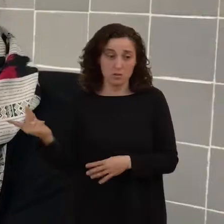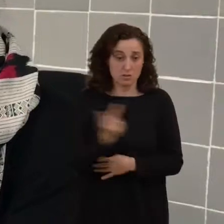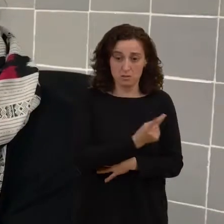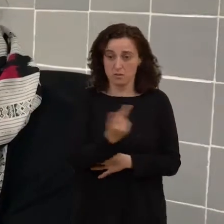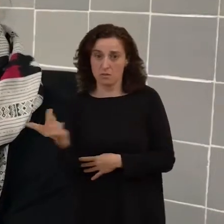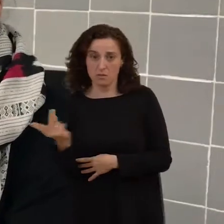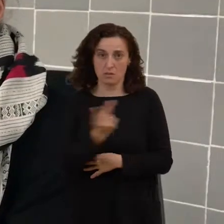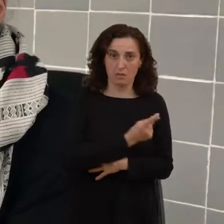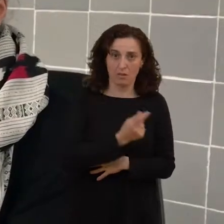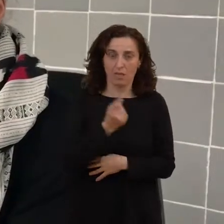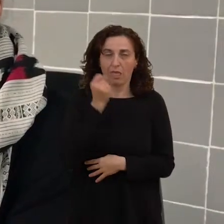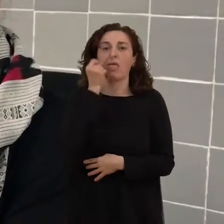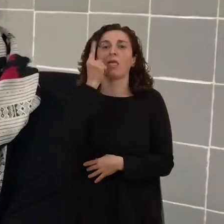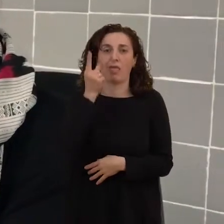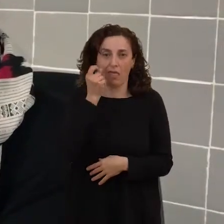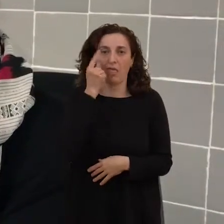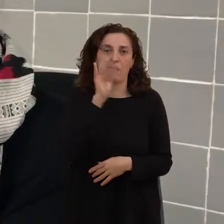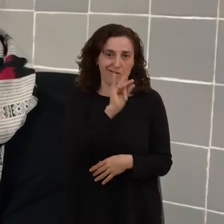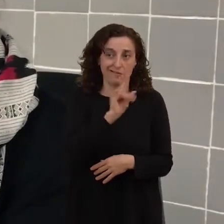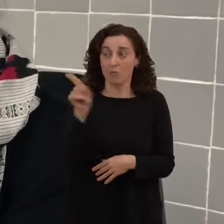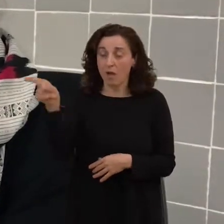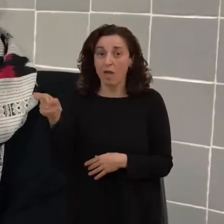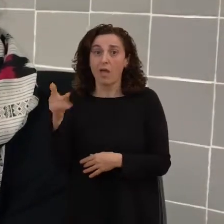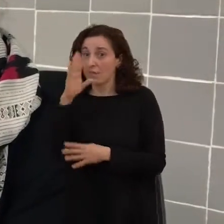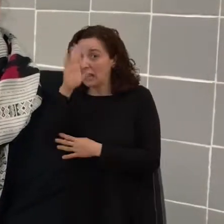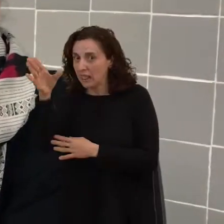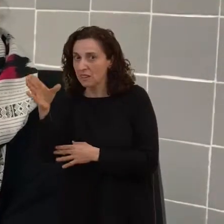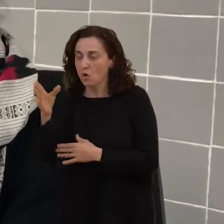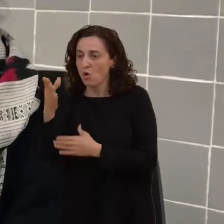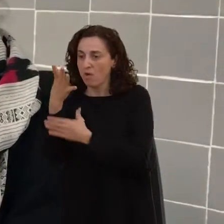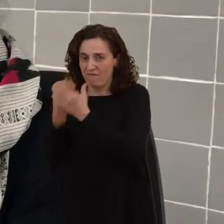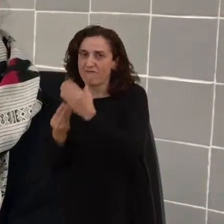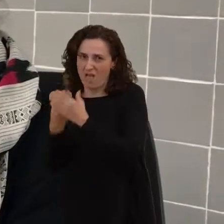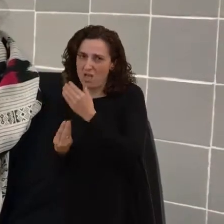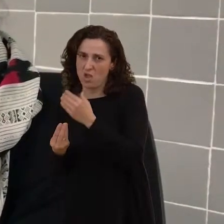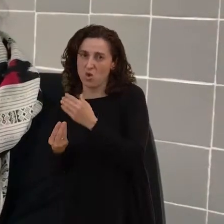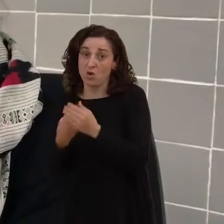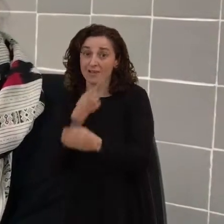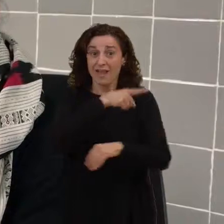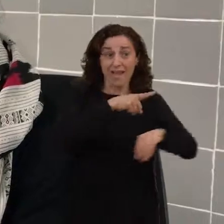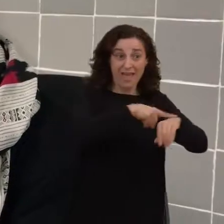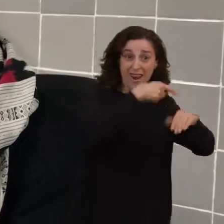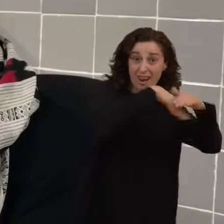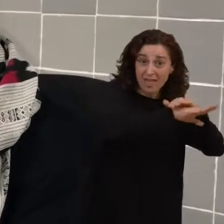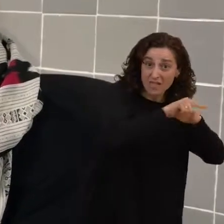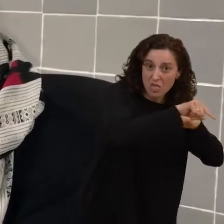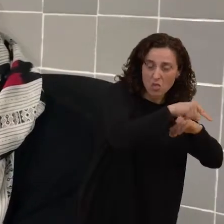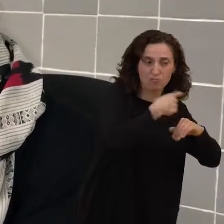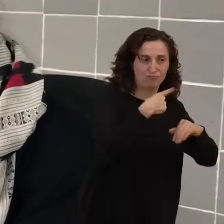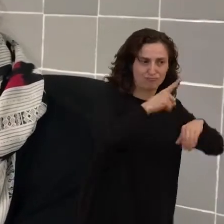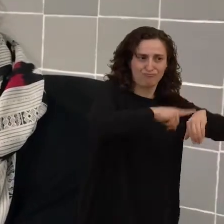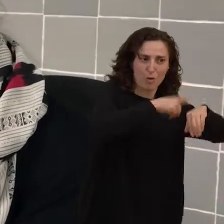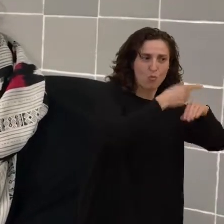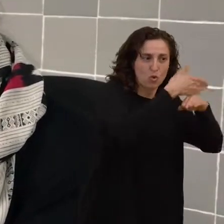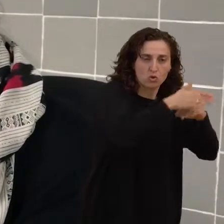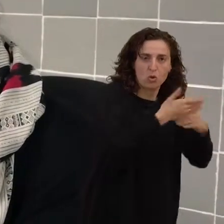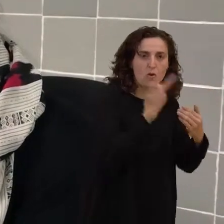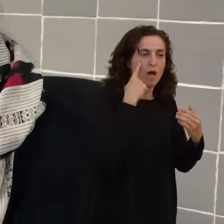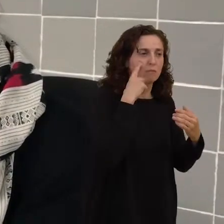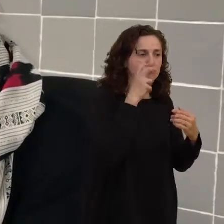porque hay veces que se cometen errores, porque claro, tú en enlatado tienes tiempo para encontrar las palabras que desconoces,